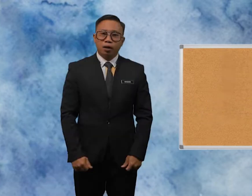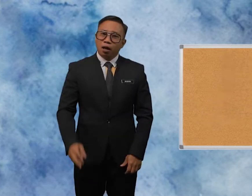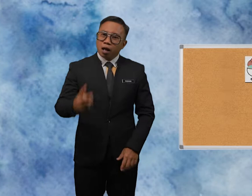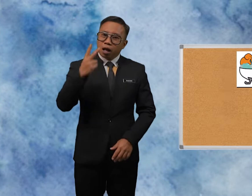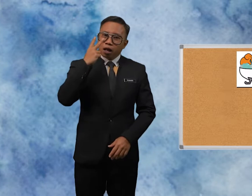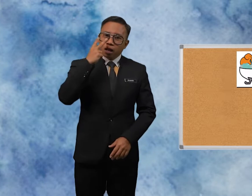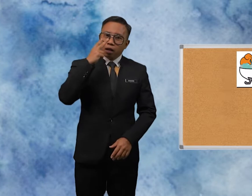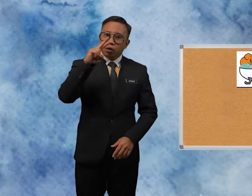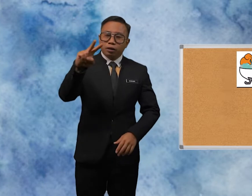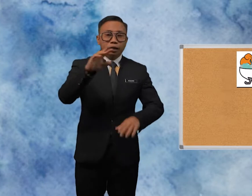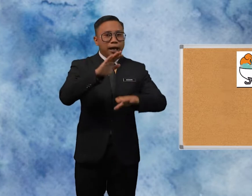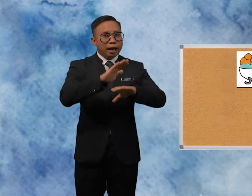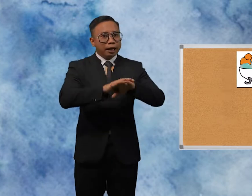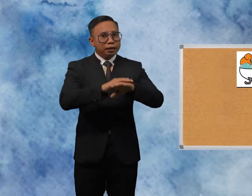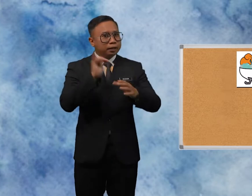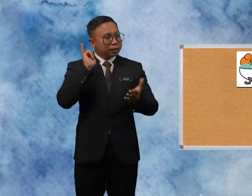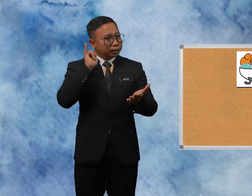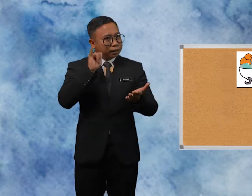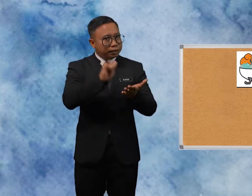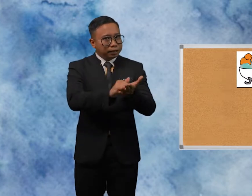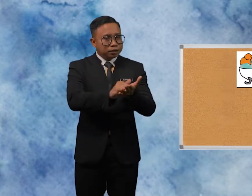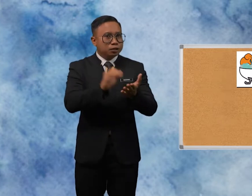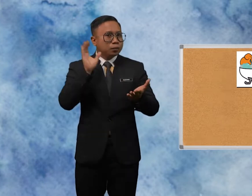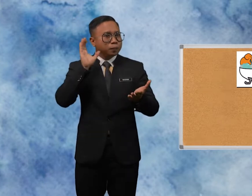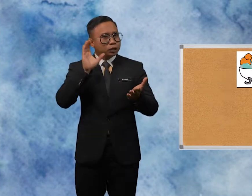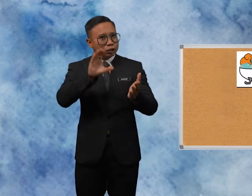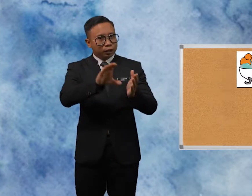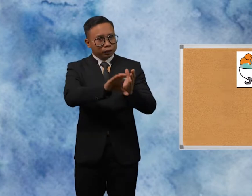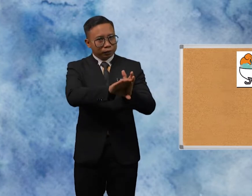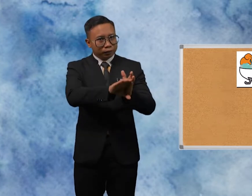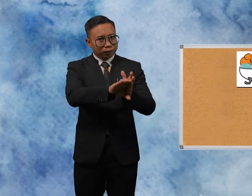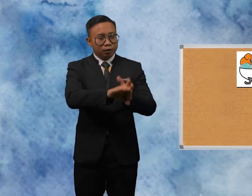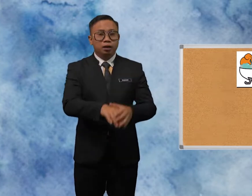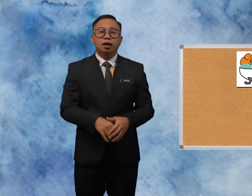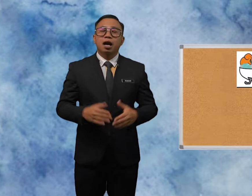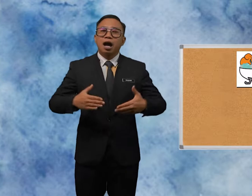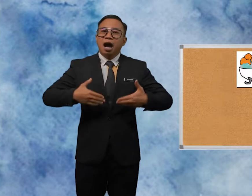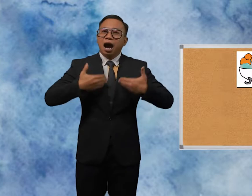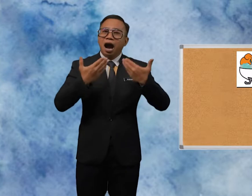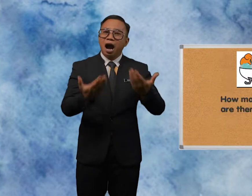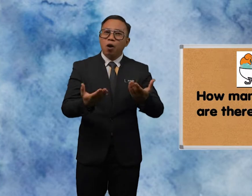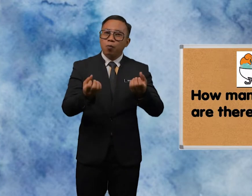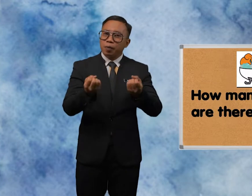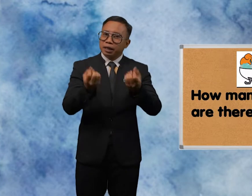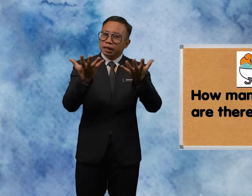Look At This Picture How Many